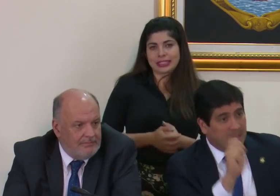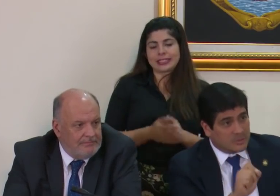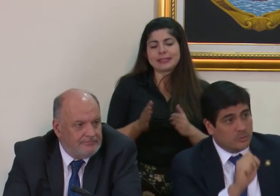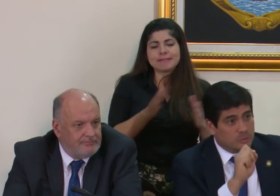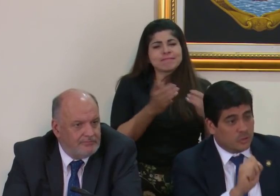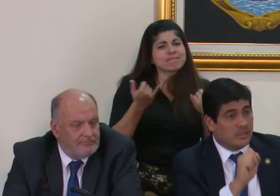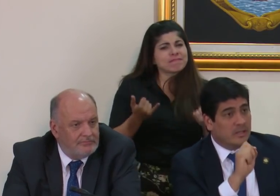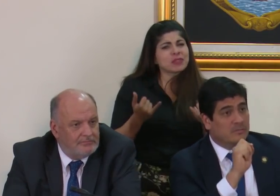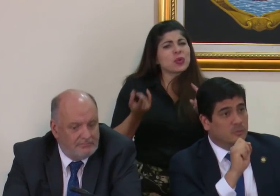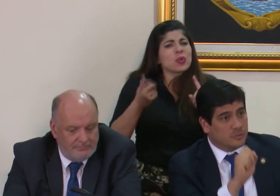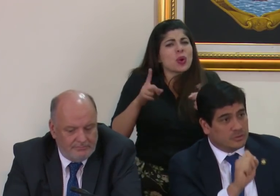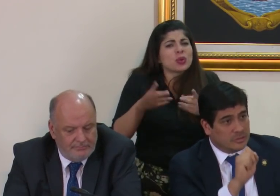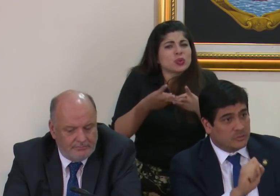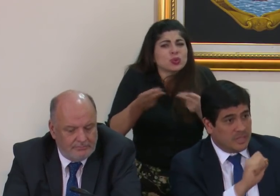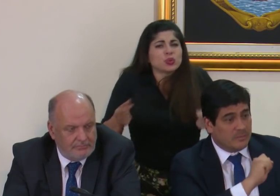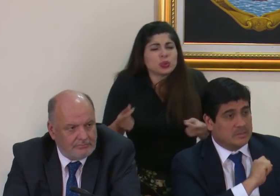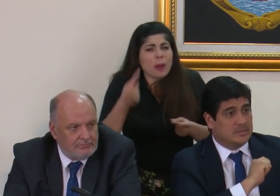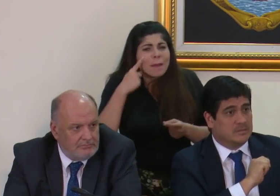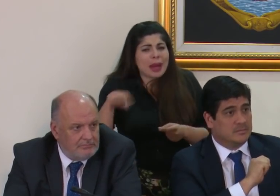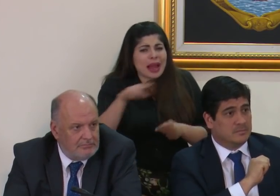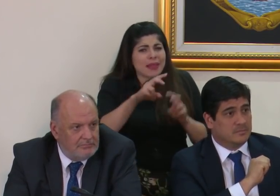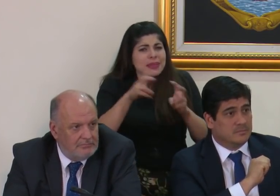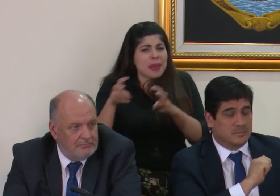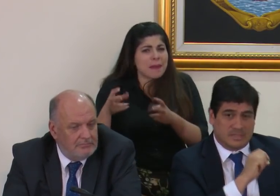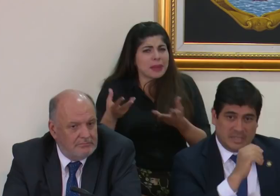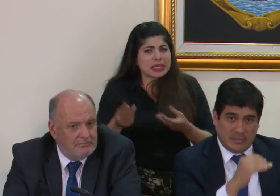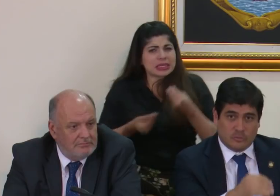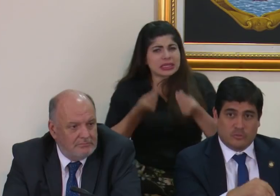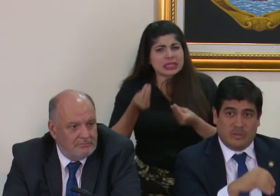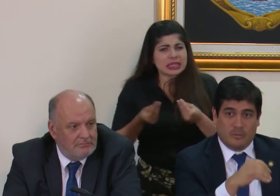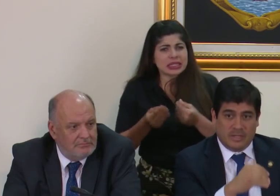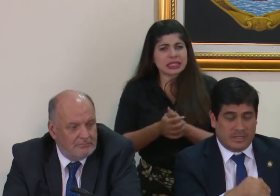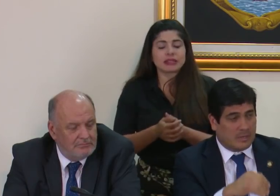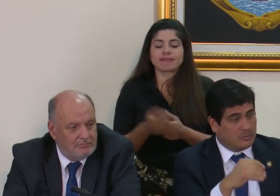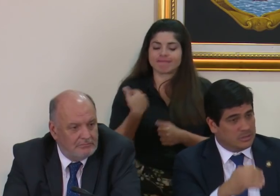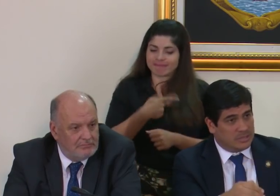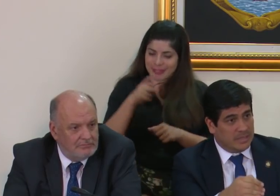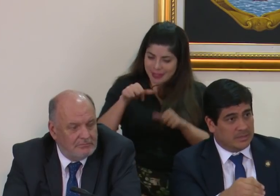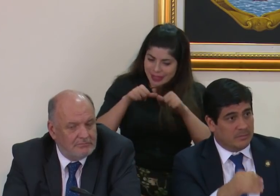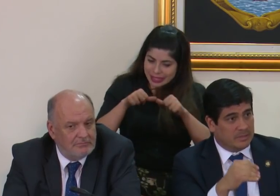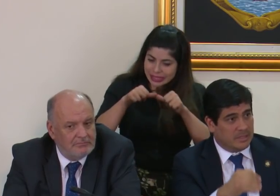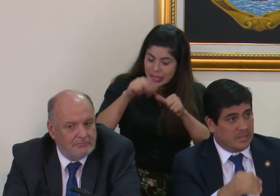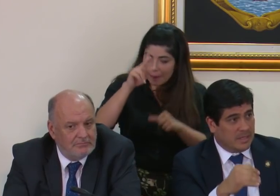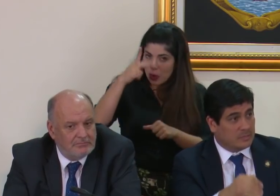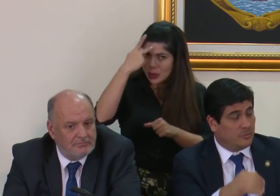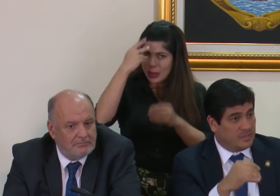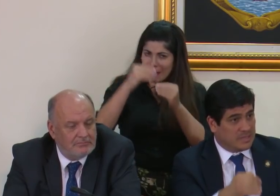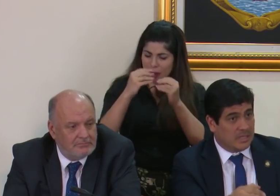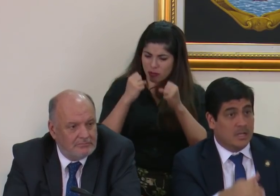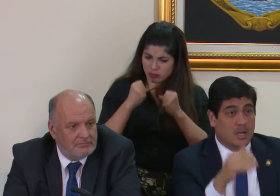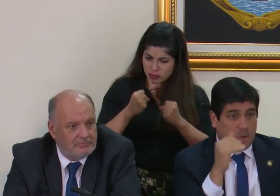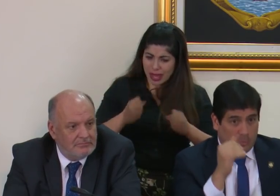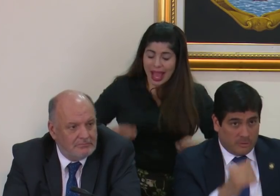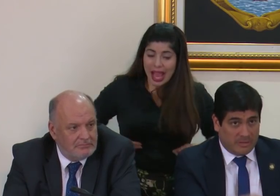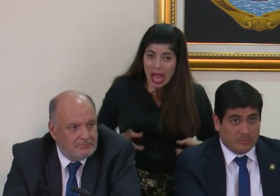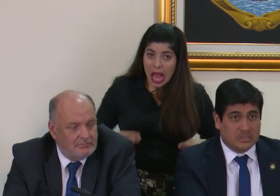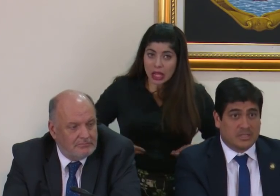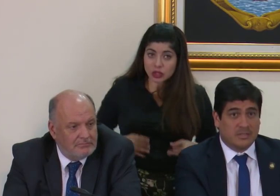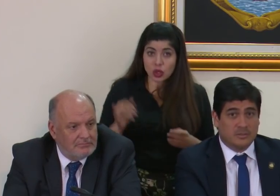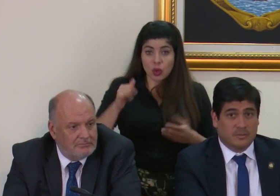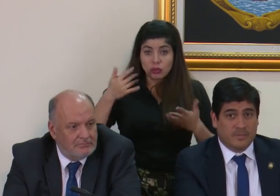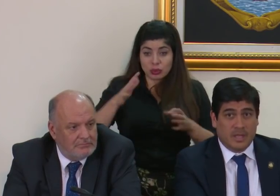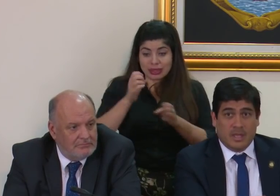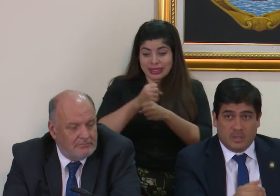que soluciona muchos de esos temas que sigamos con una política consistente en materia de gasto y fiscal como lo